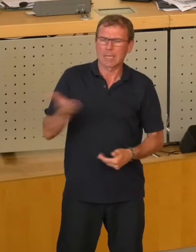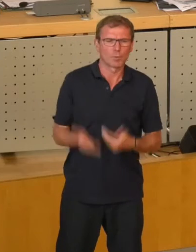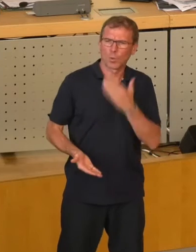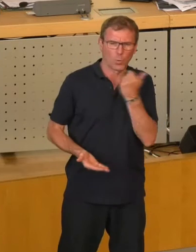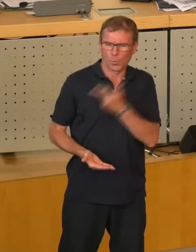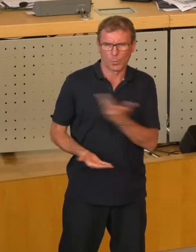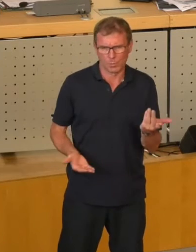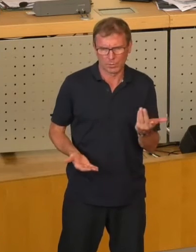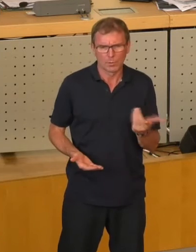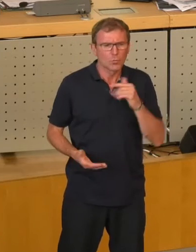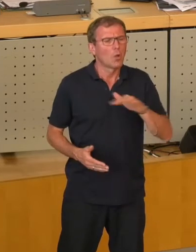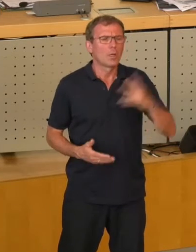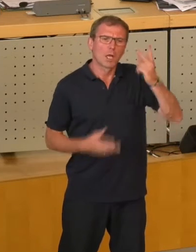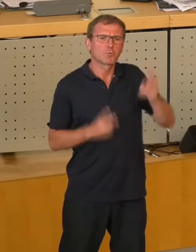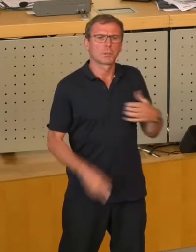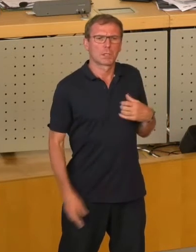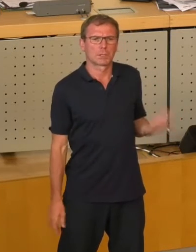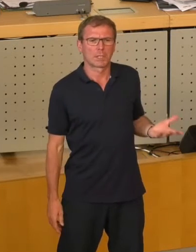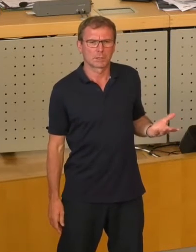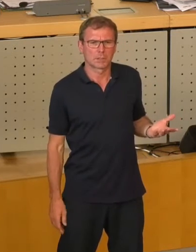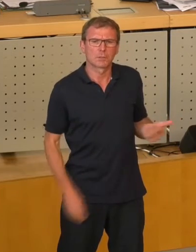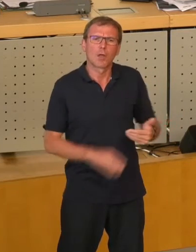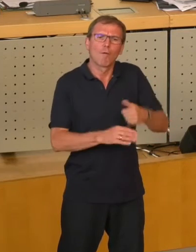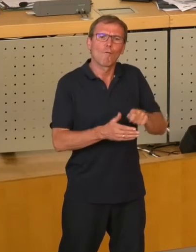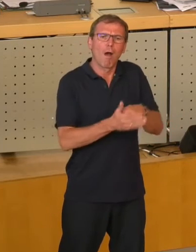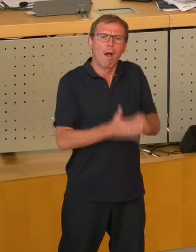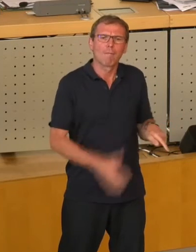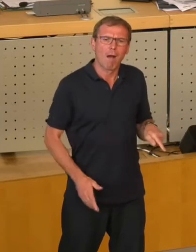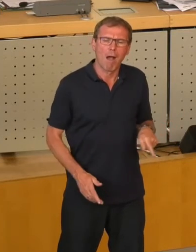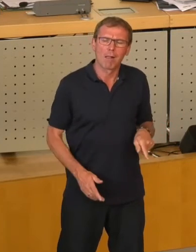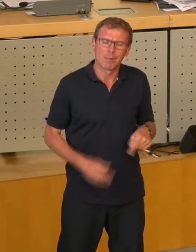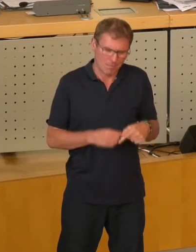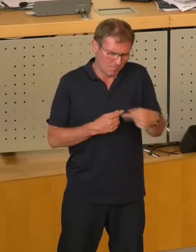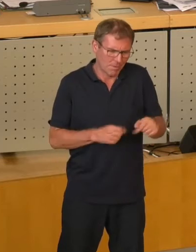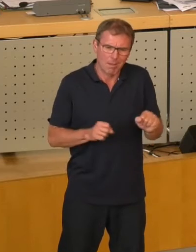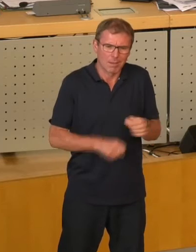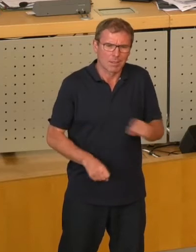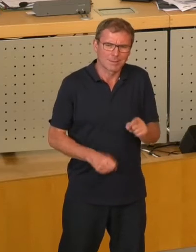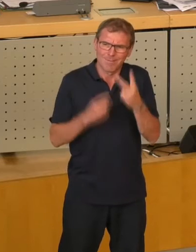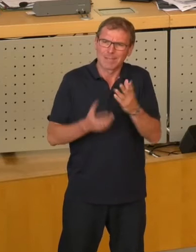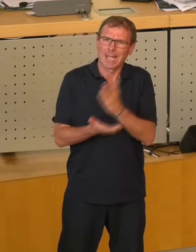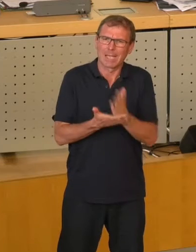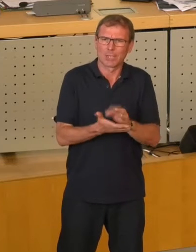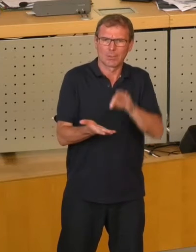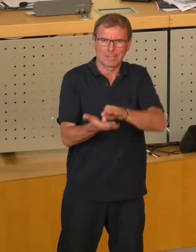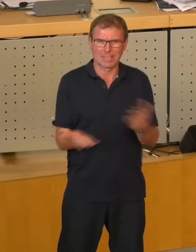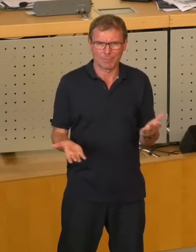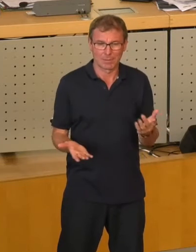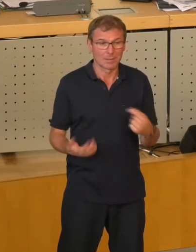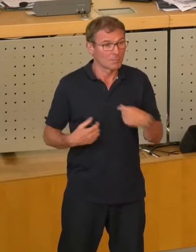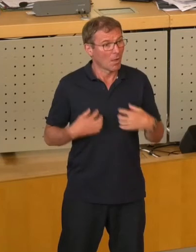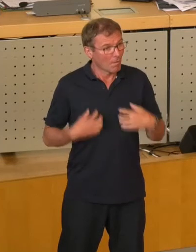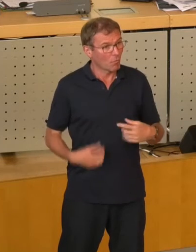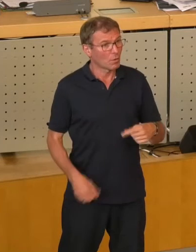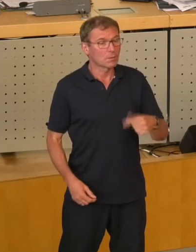auch darauf gesetzt, dass die Landeshauptstadt Dresden vor Wahlen nicht in der Lage sein wird, hier eine dermaßen wichtige Entscheidung zu treffen, und ich bin froh,